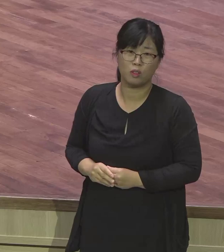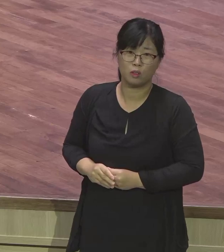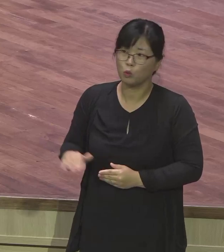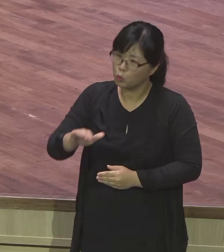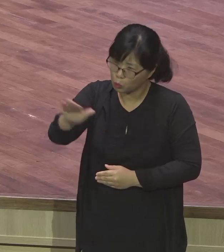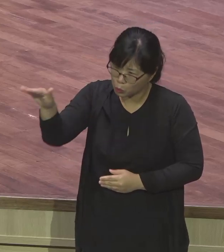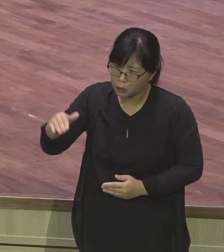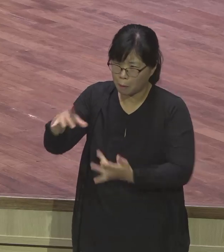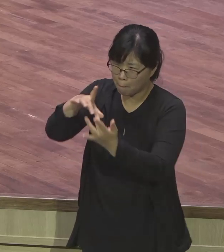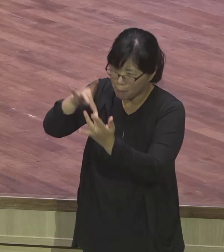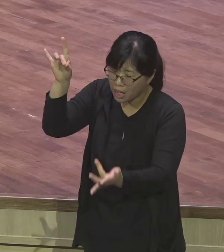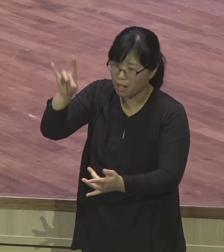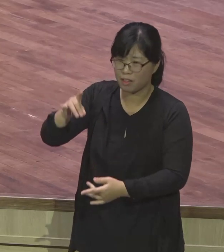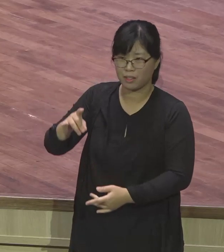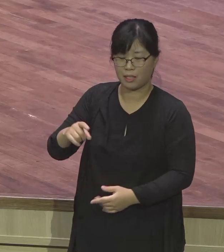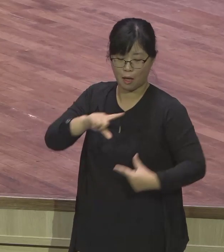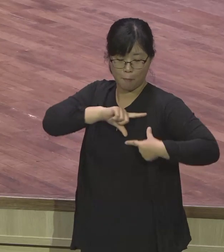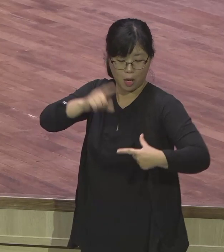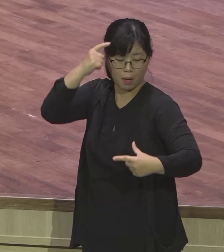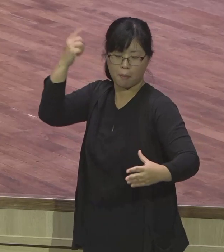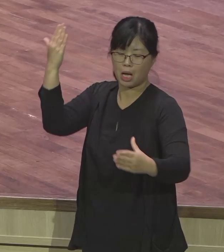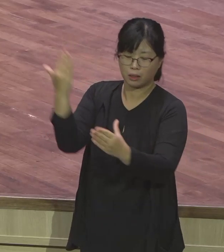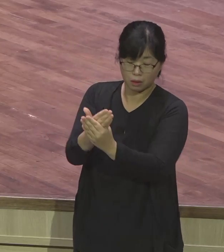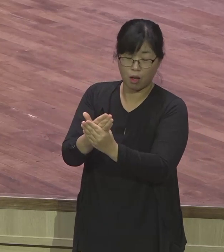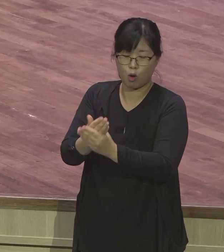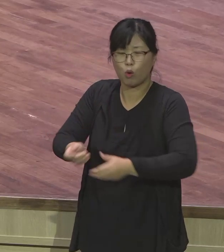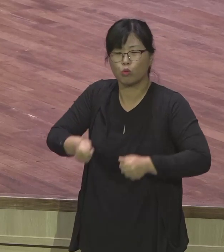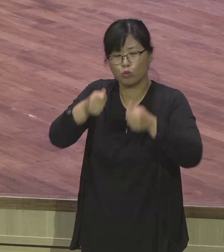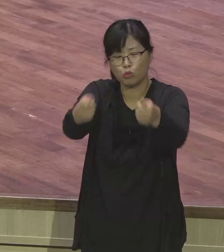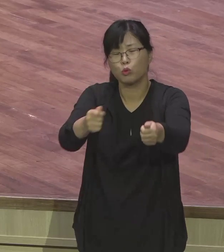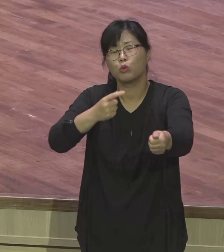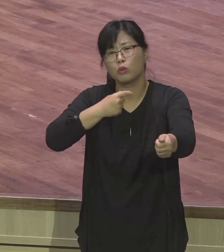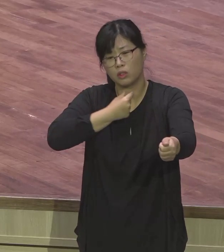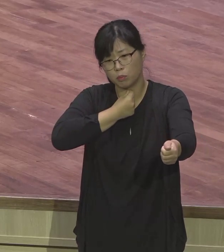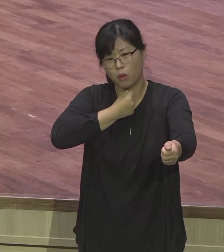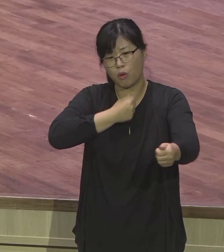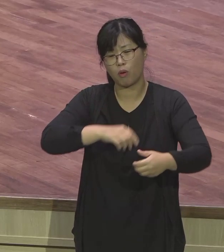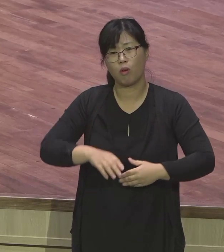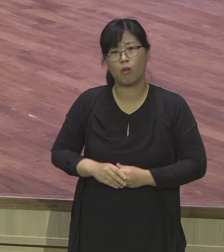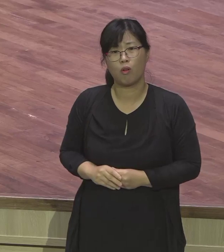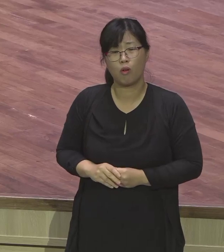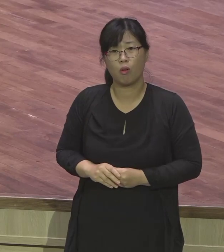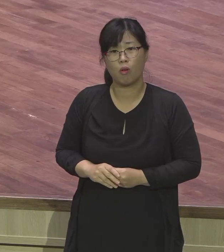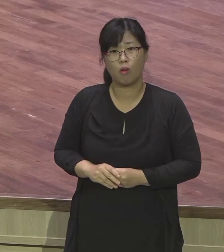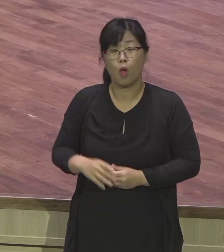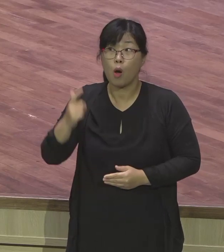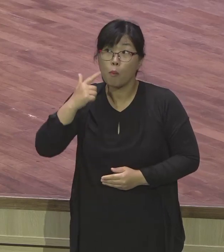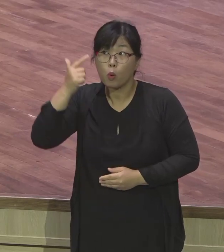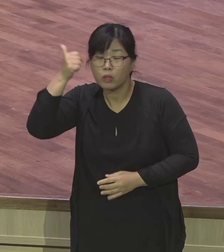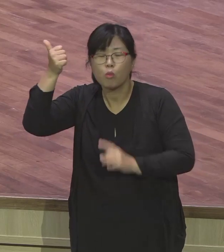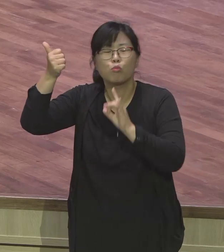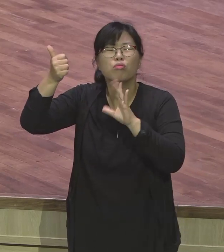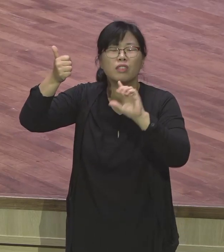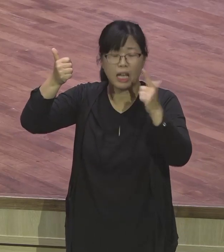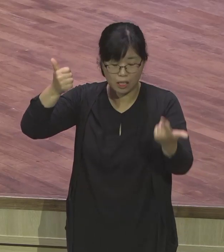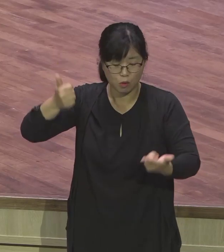행정 목사에게 물으시면은 명예 박사를, 목사도 받을 수 있고, 목사도 많이 받았습니다. 우리 지금